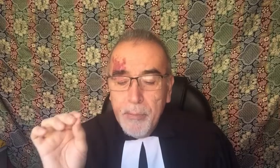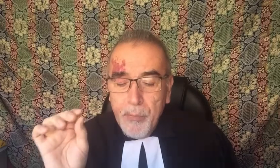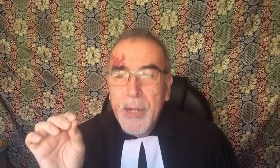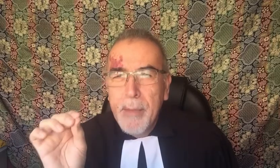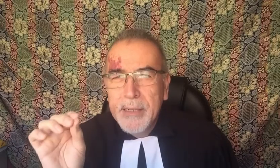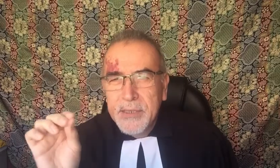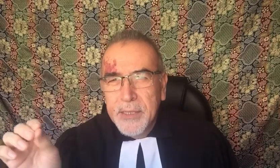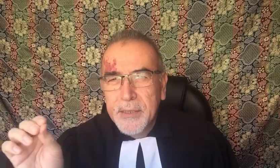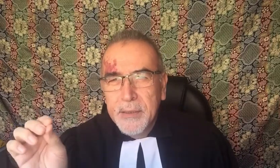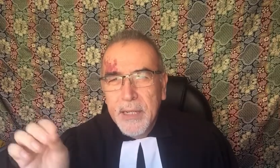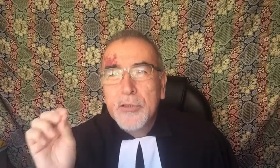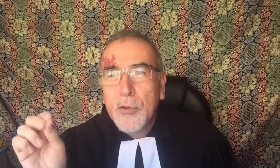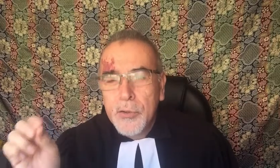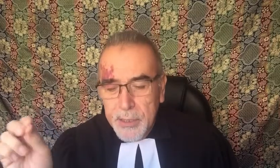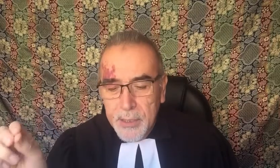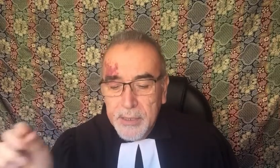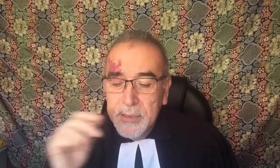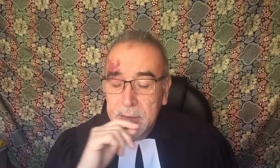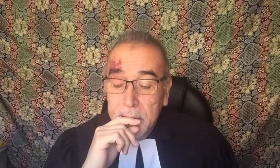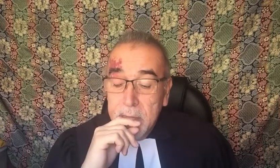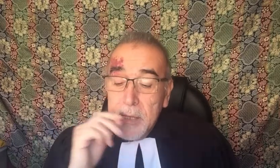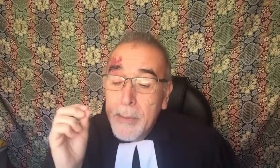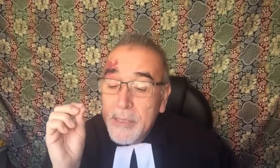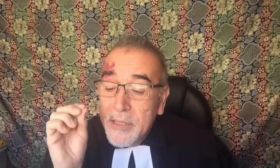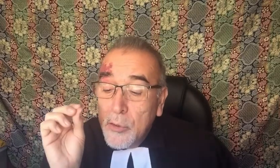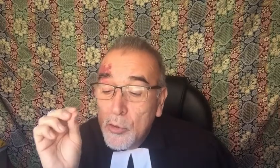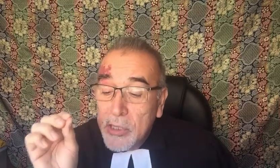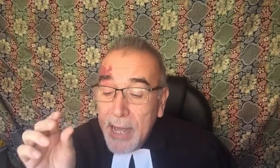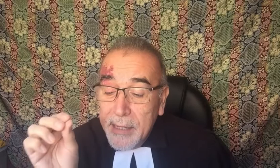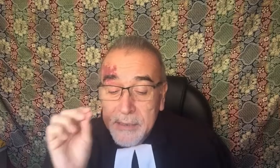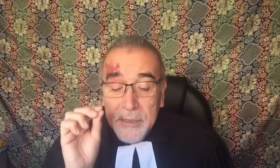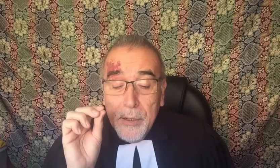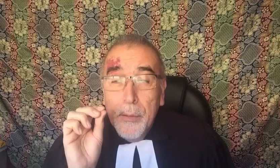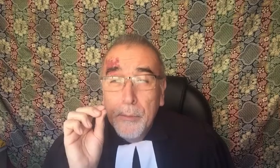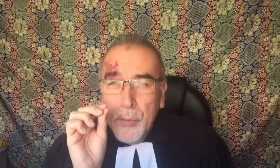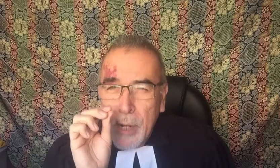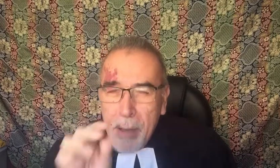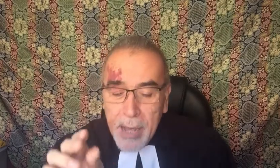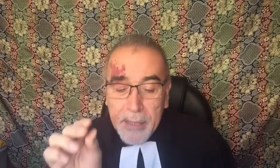permanecer escondidas. Deben ser contadas, proclamadas,